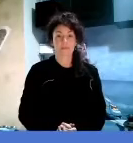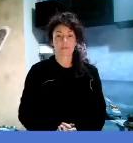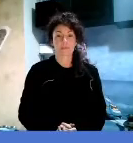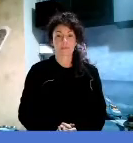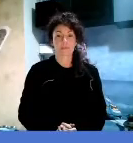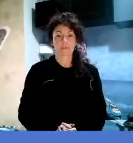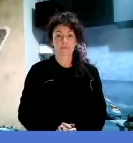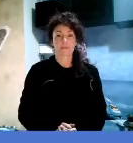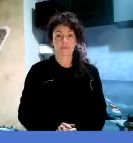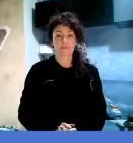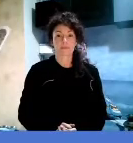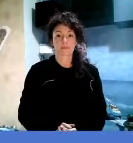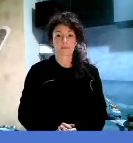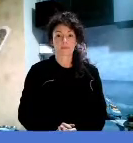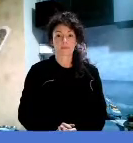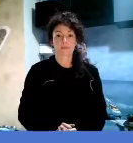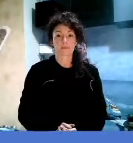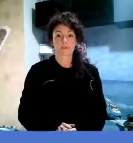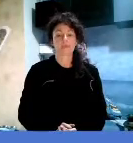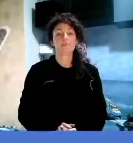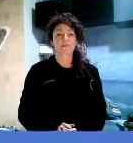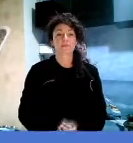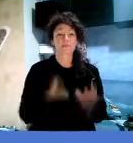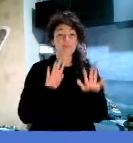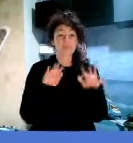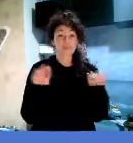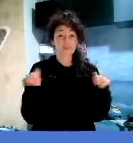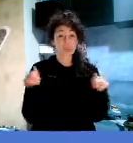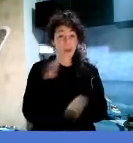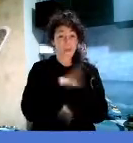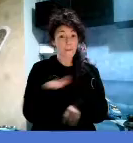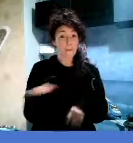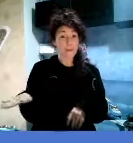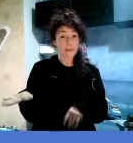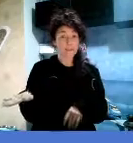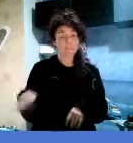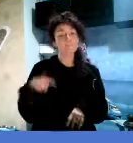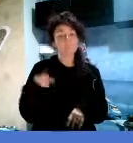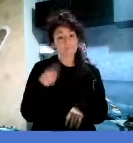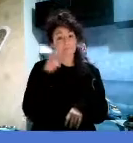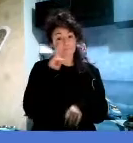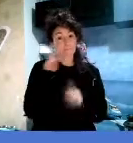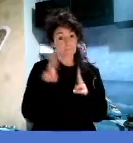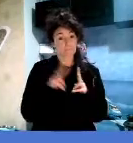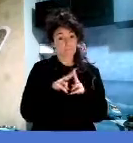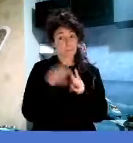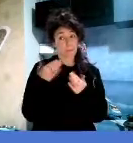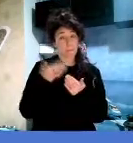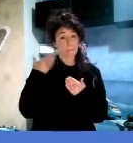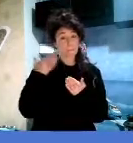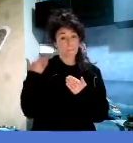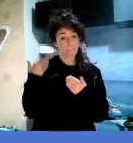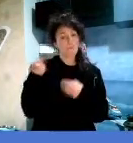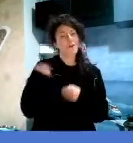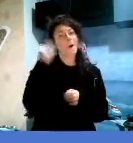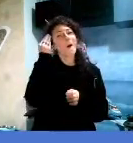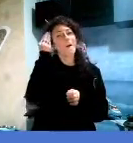Ciao bambini, siccome è un po' che non ci vediamo, ho pensato di passare un po' di tempo insieme a voi e di